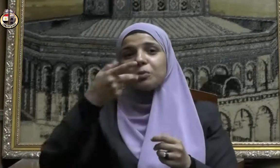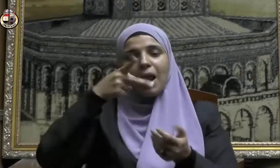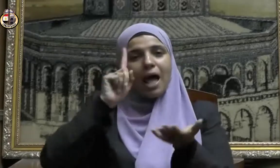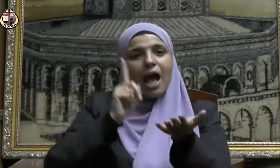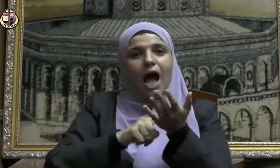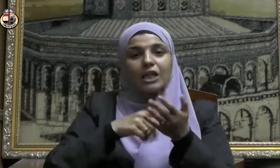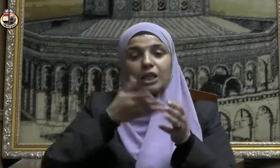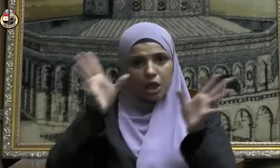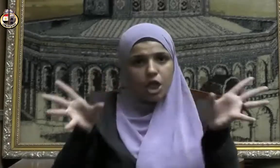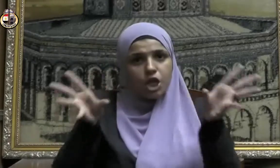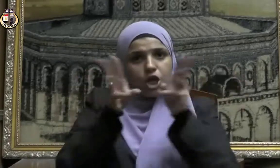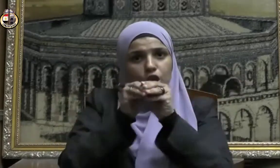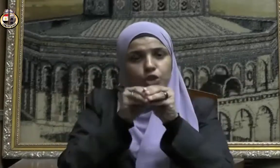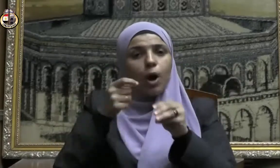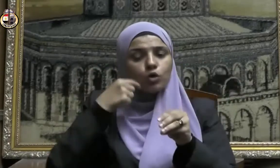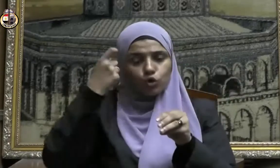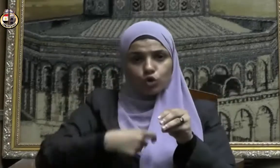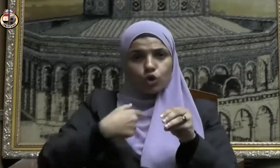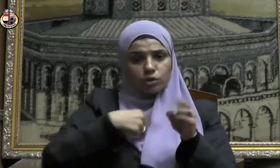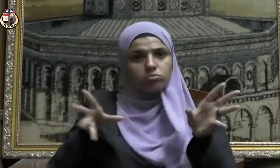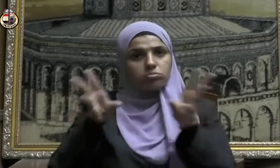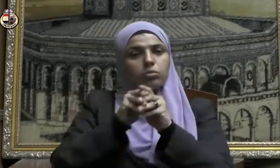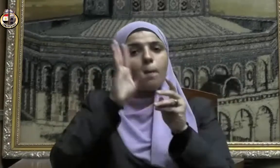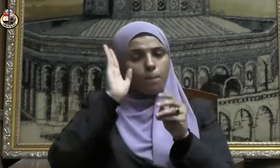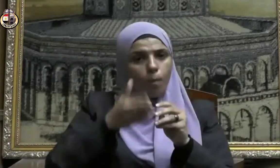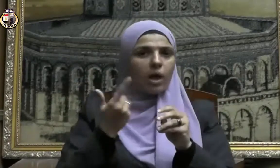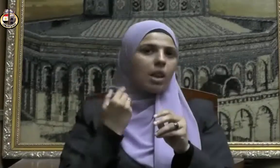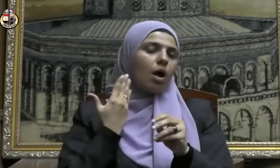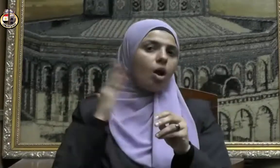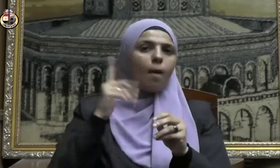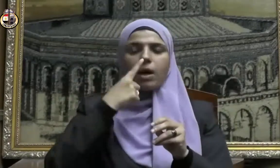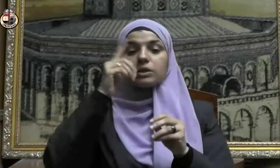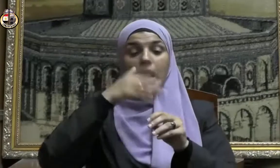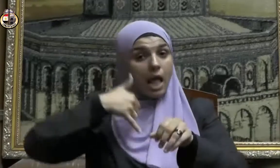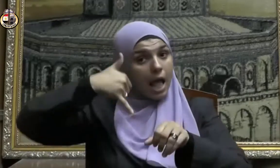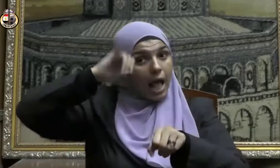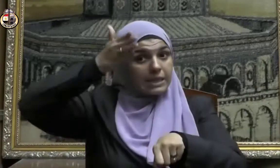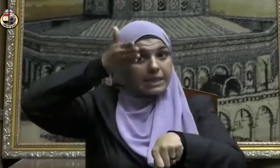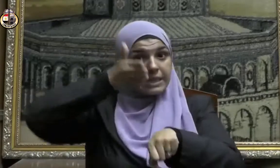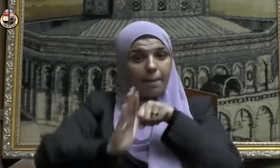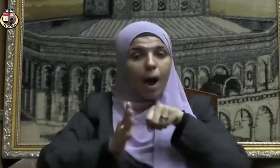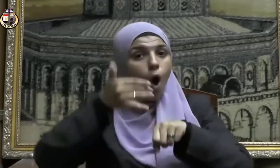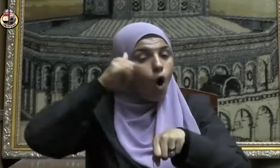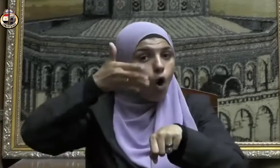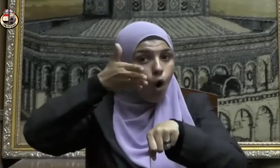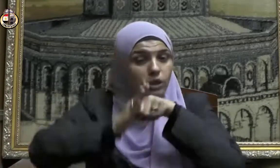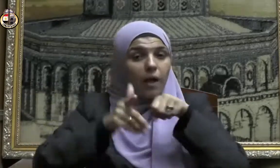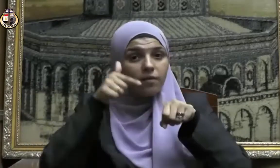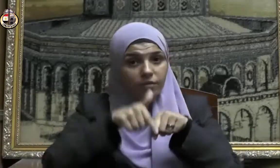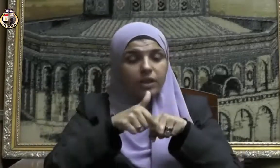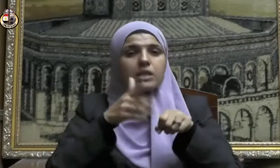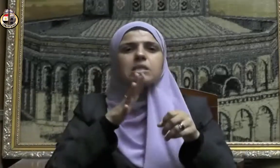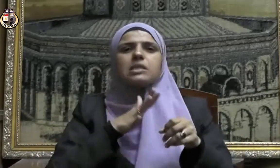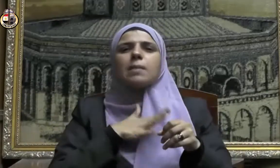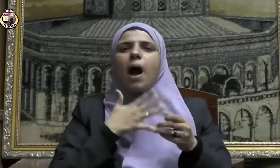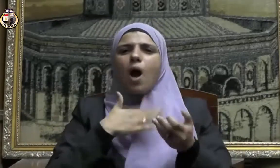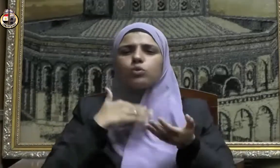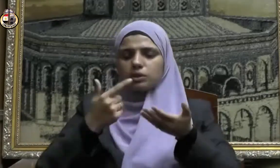المستطيع الموسر بين الأمرين ذبح الأطحية توسعة على أهله